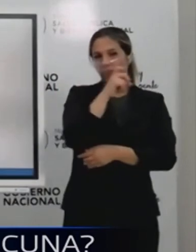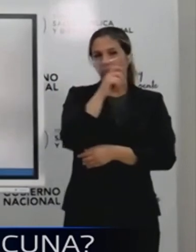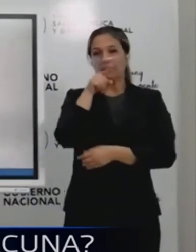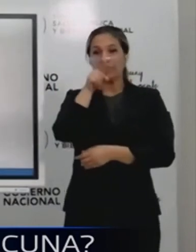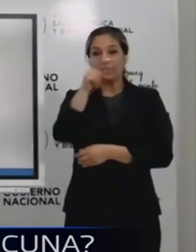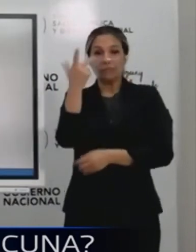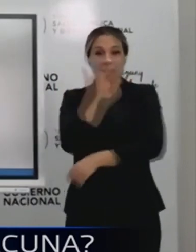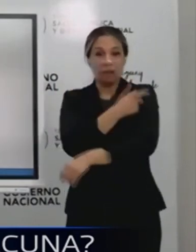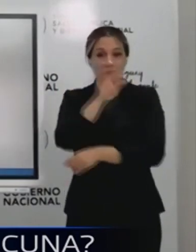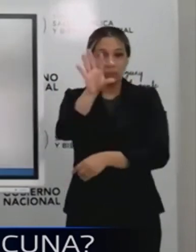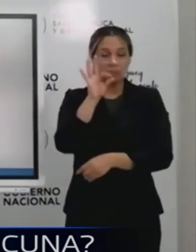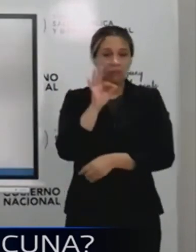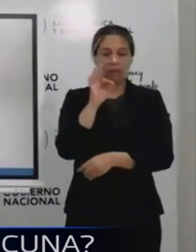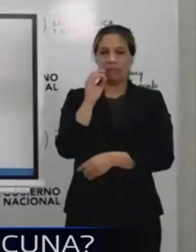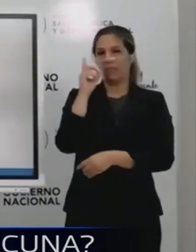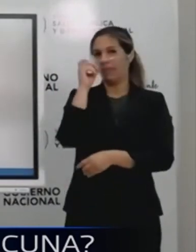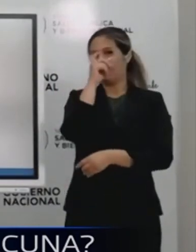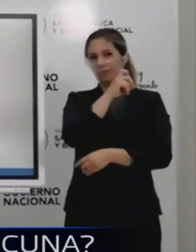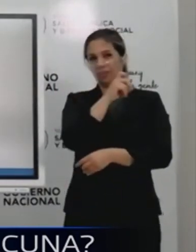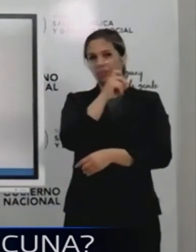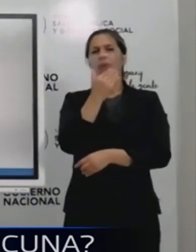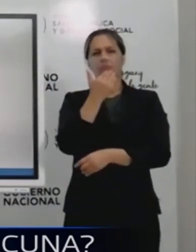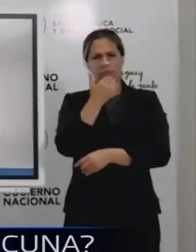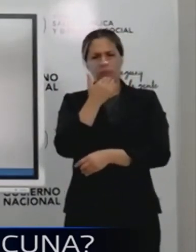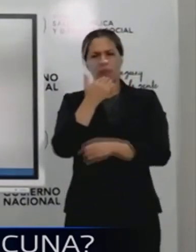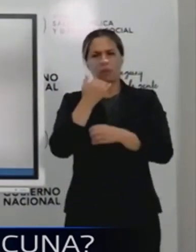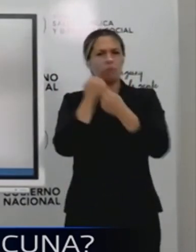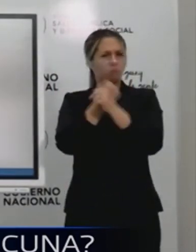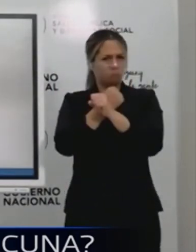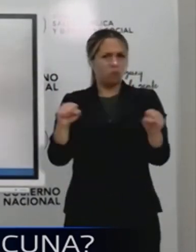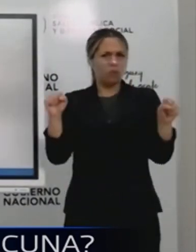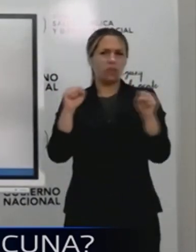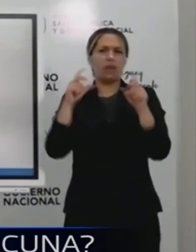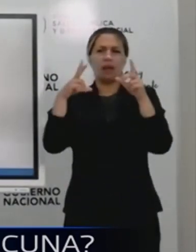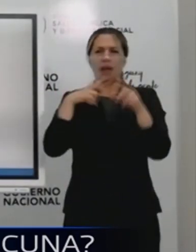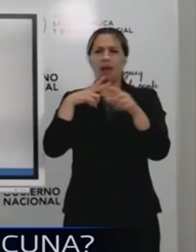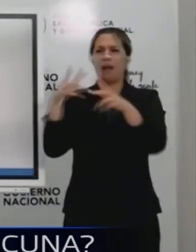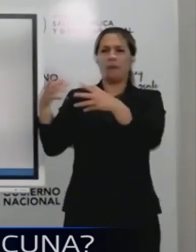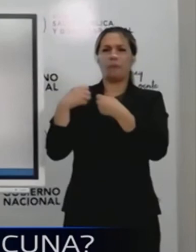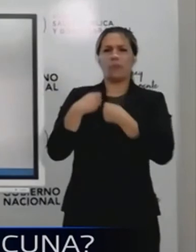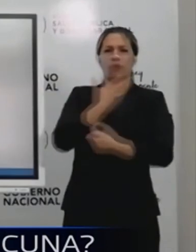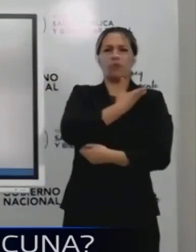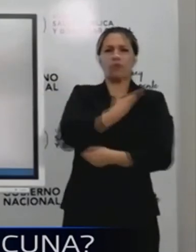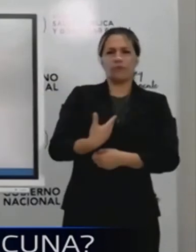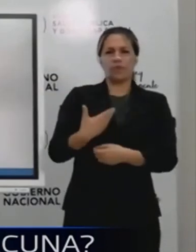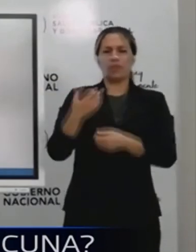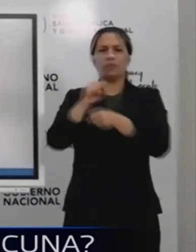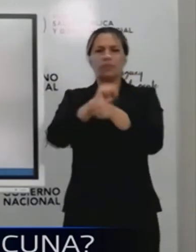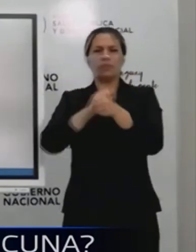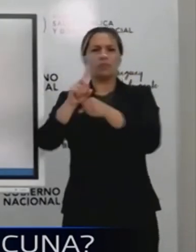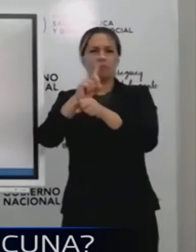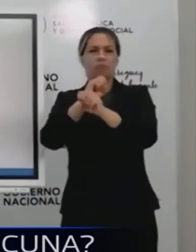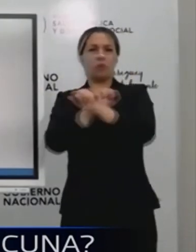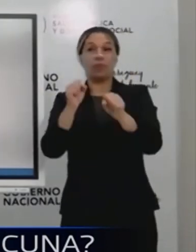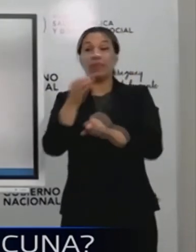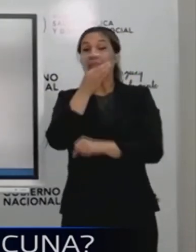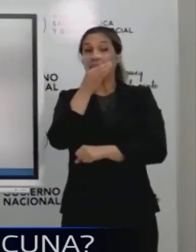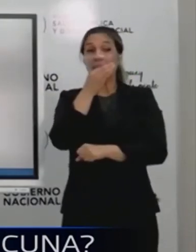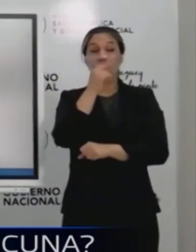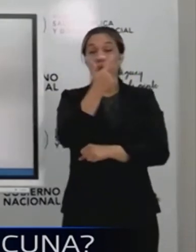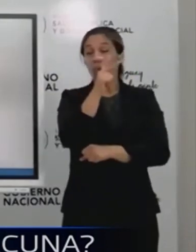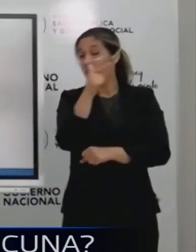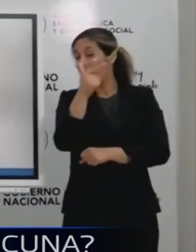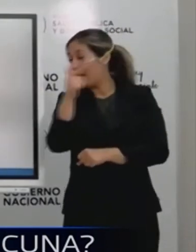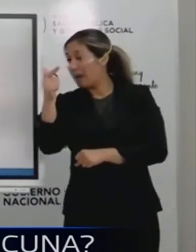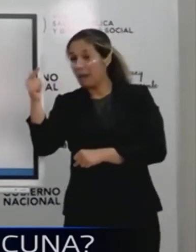Pero es imposible. No, no es imposible. Tenemos todo el apoyo del Congreso y también del gobierno nacional para si la única vacuna que podamos traer